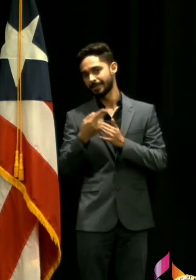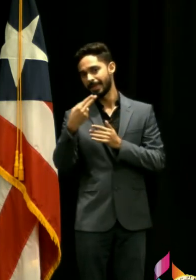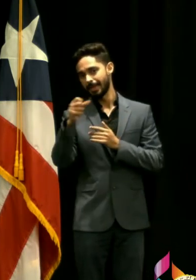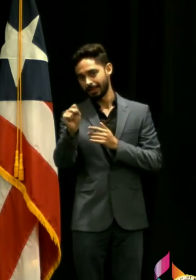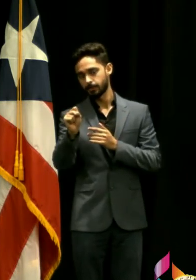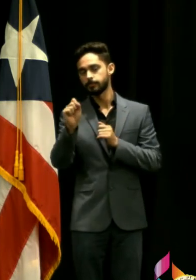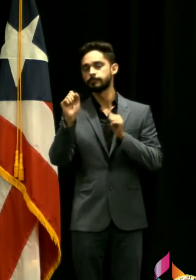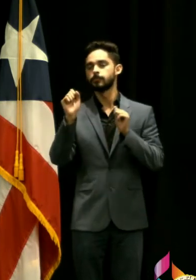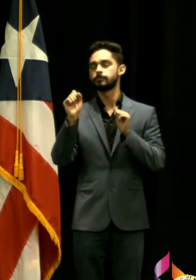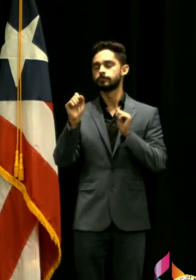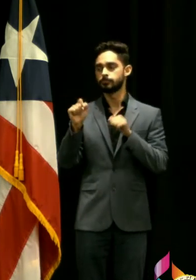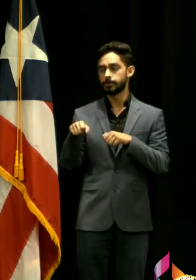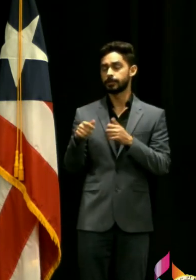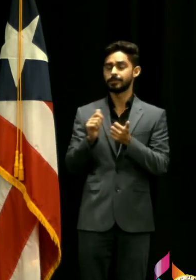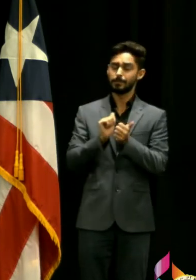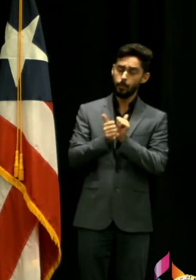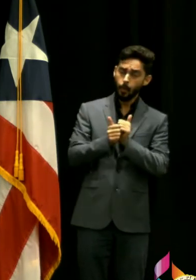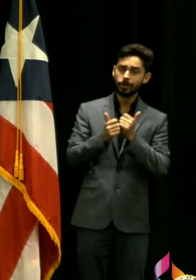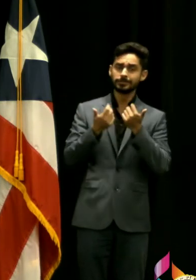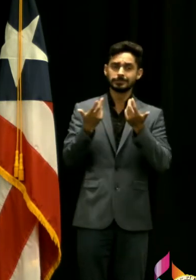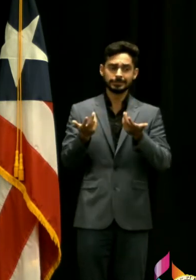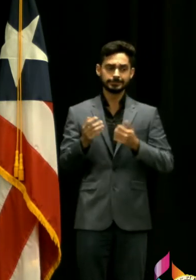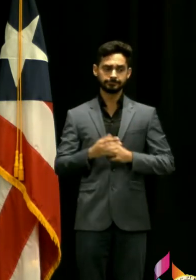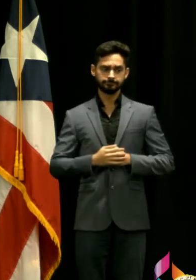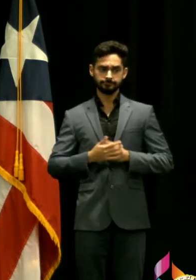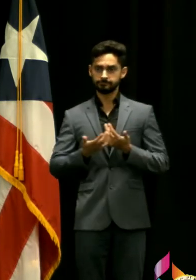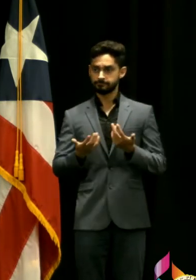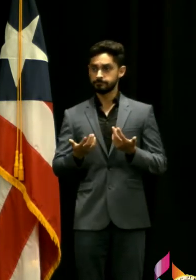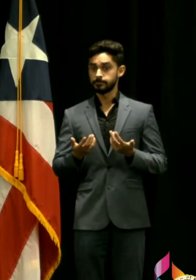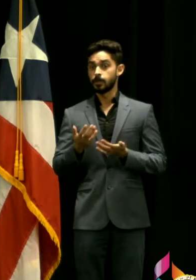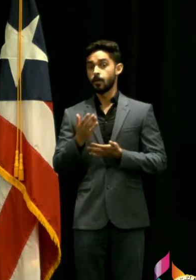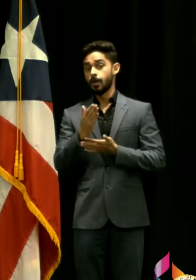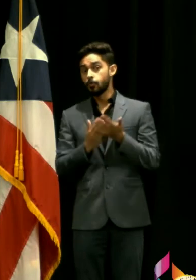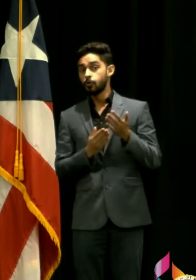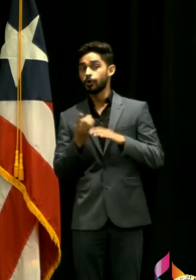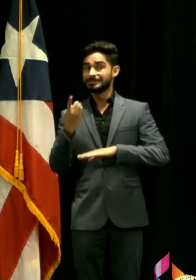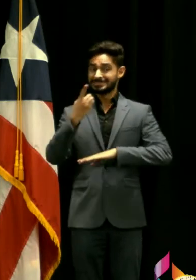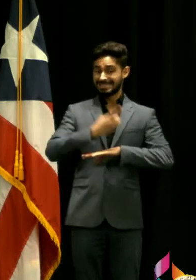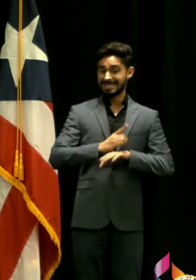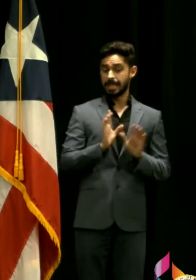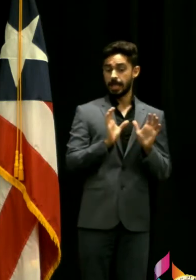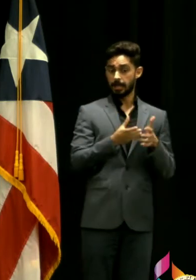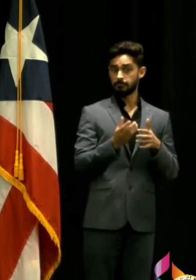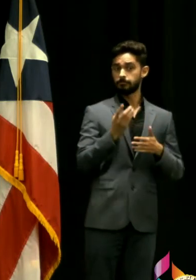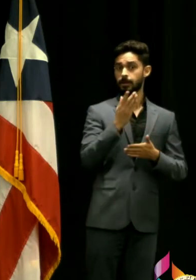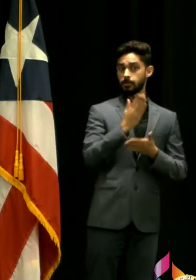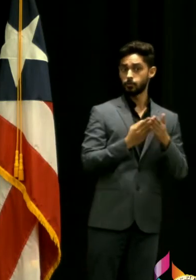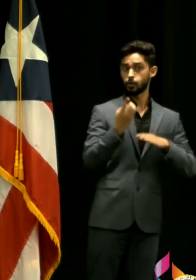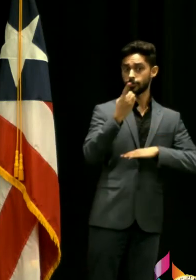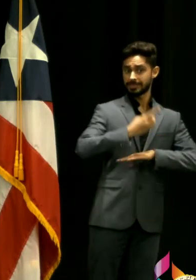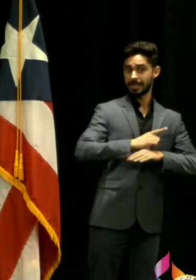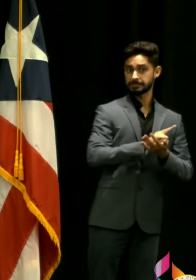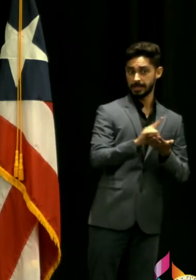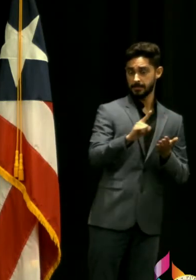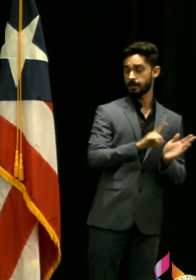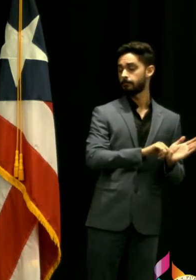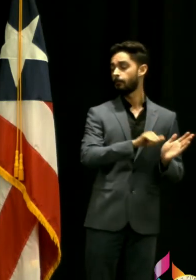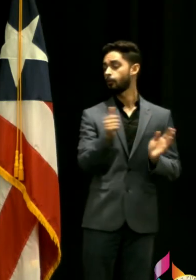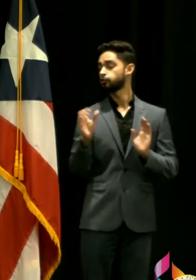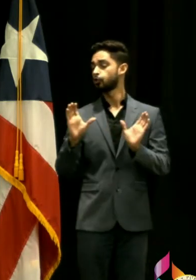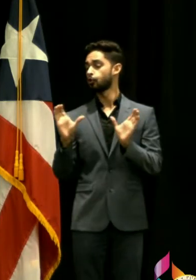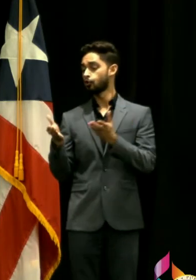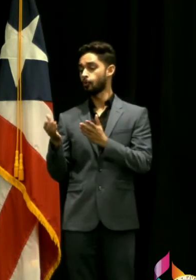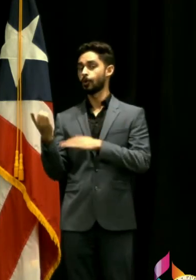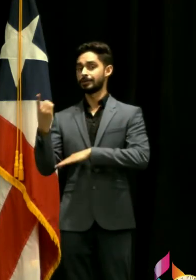caso pues asignar estudiantes a tomar clases por unos específicos y otro grupo de estudiantes por otros para minimizar los contagios de covid-19